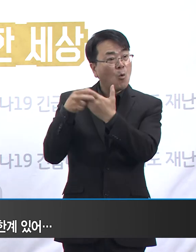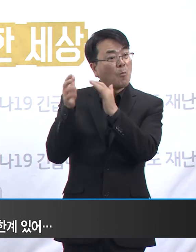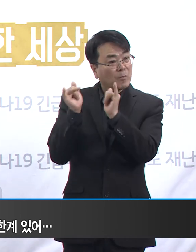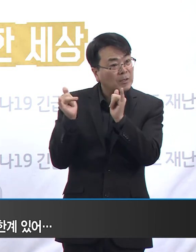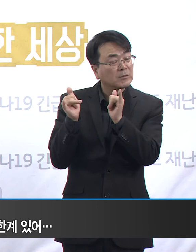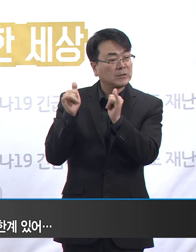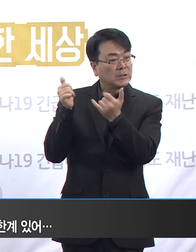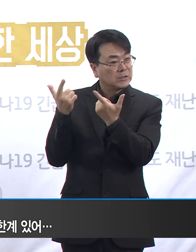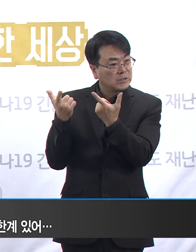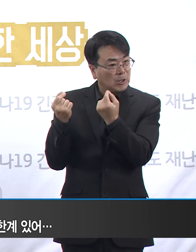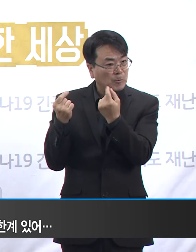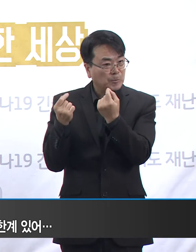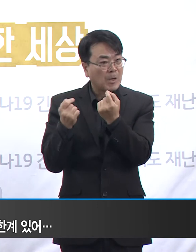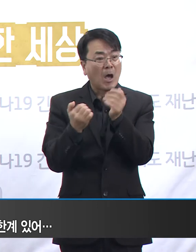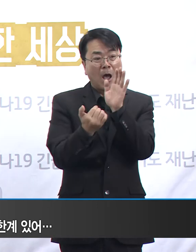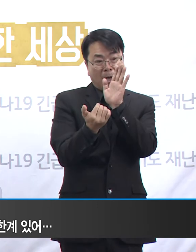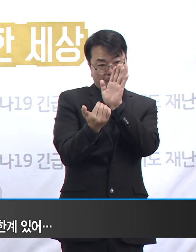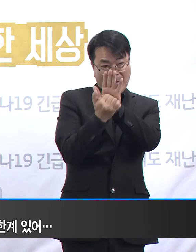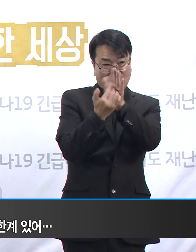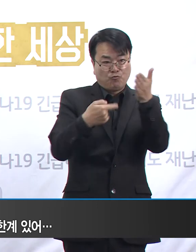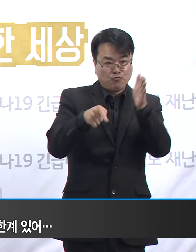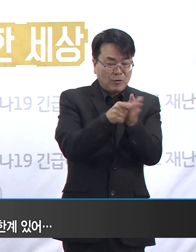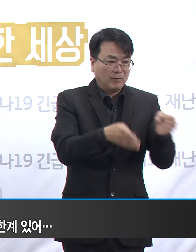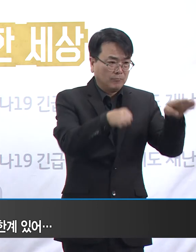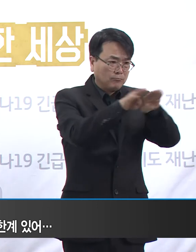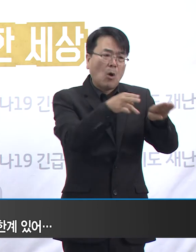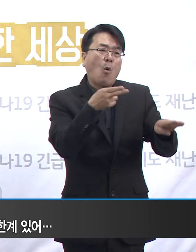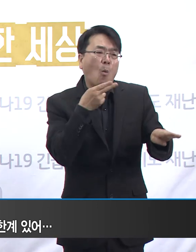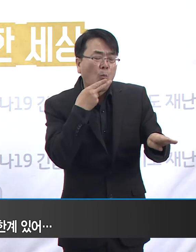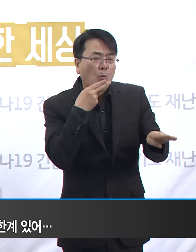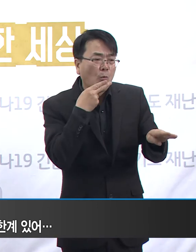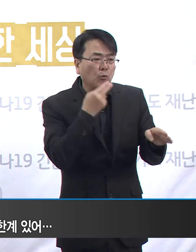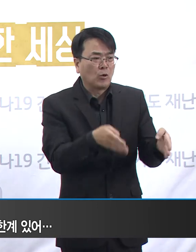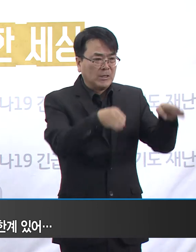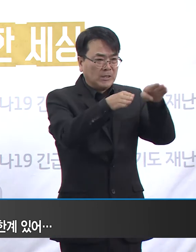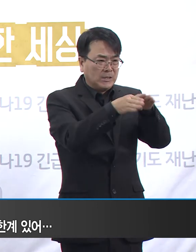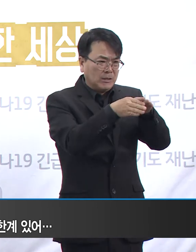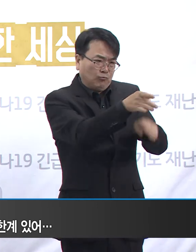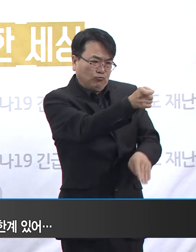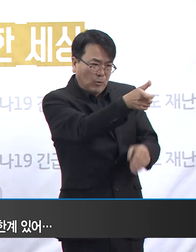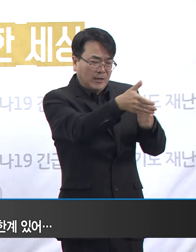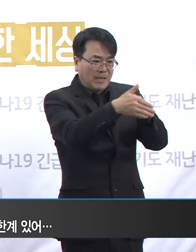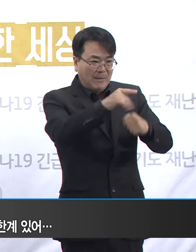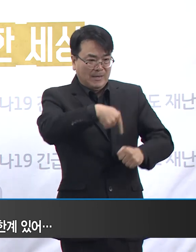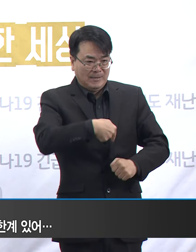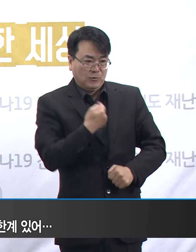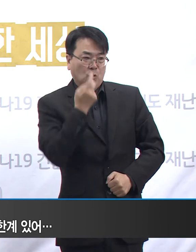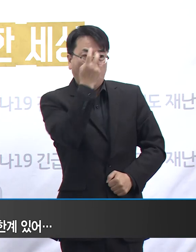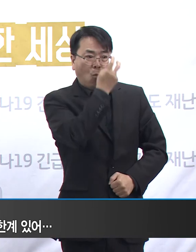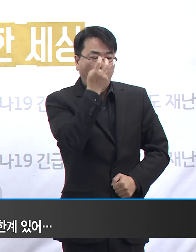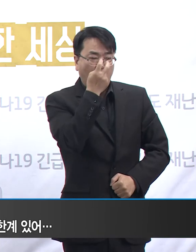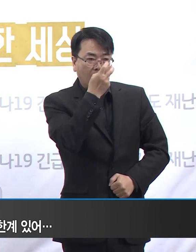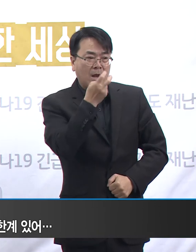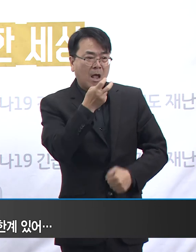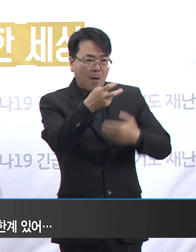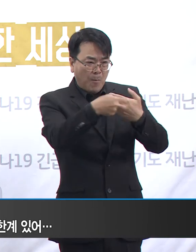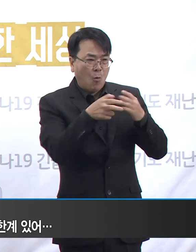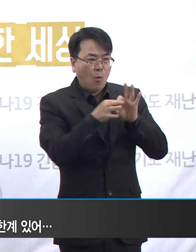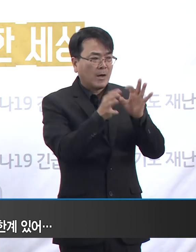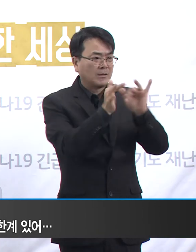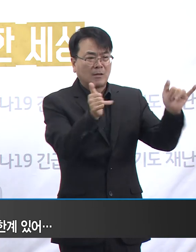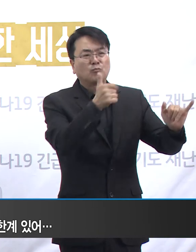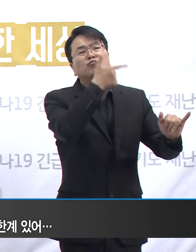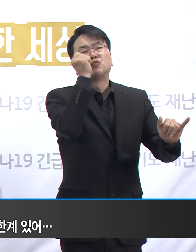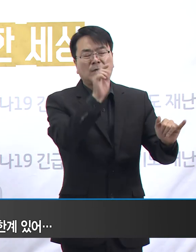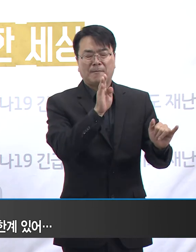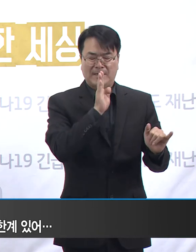감염관리실 등이 설치되어 있지 않고 기관의 규모가 작아 자체 관리 능력이 부족한 것도 부인할 수 없는 현실입니다.